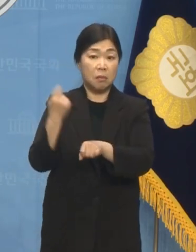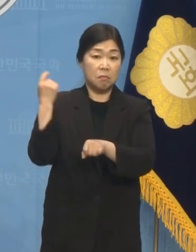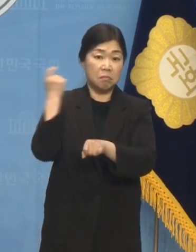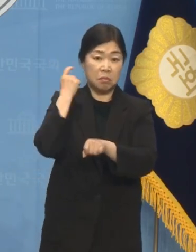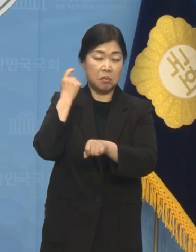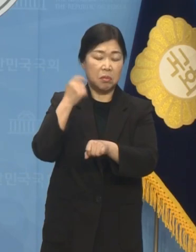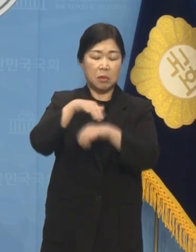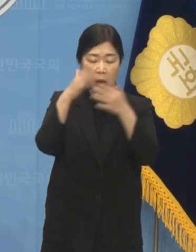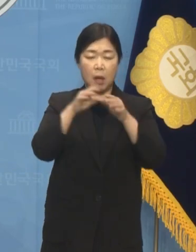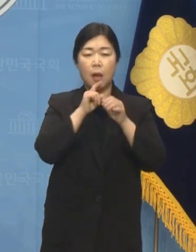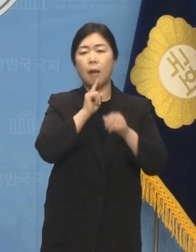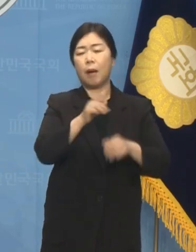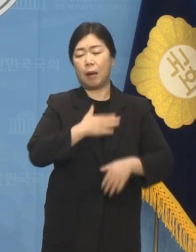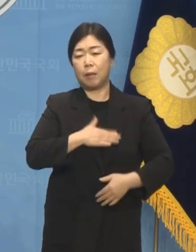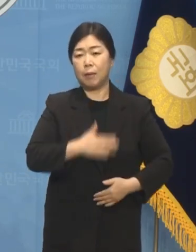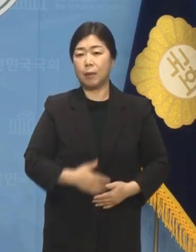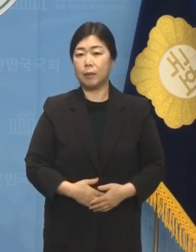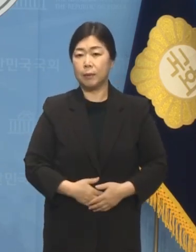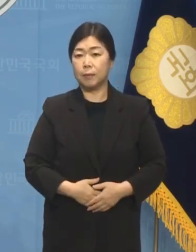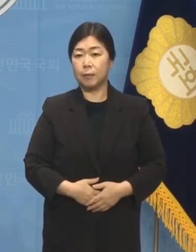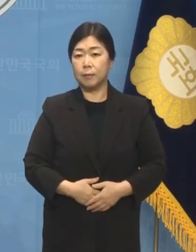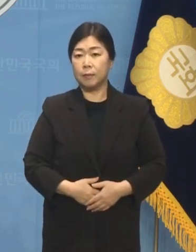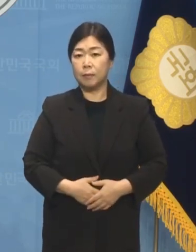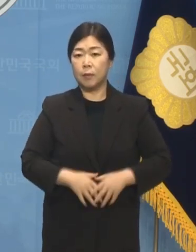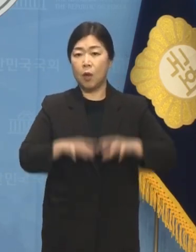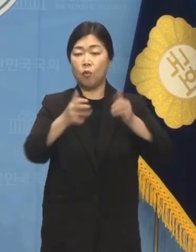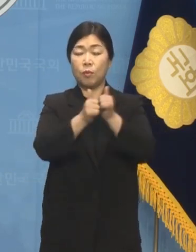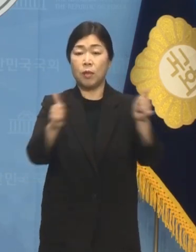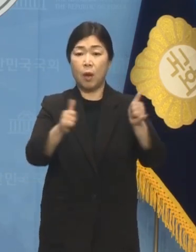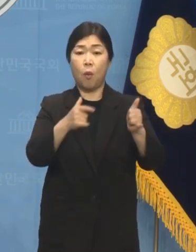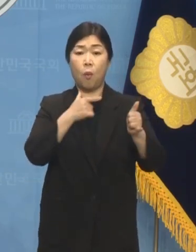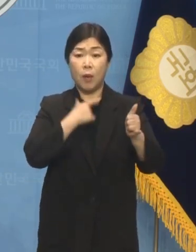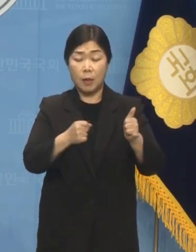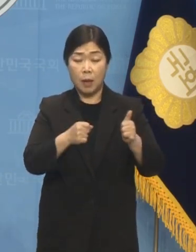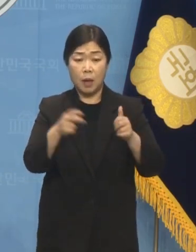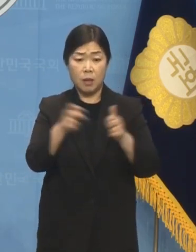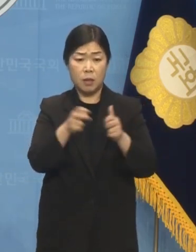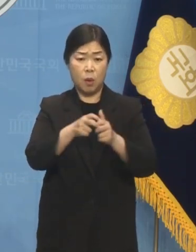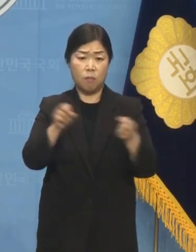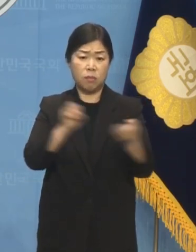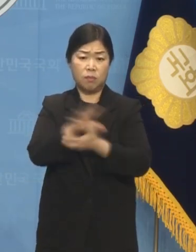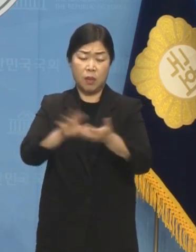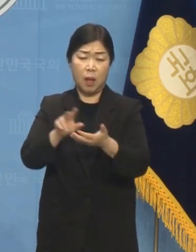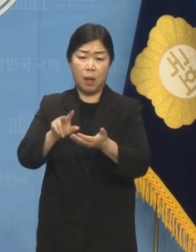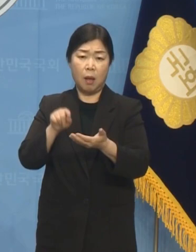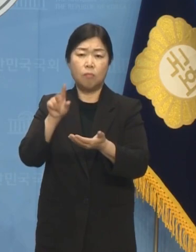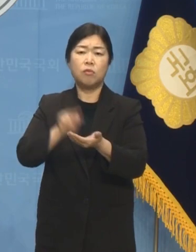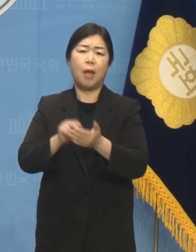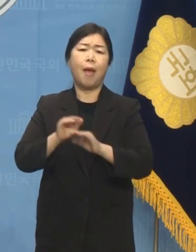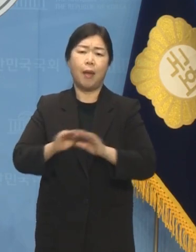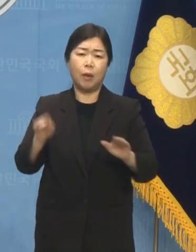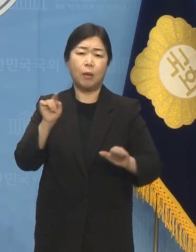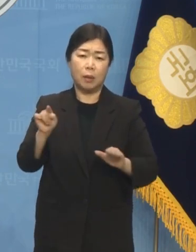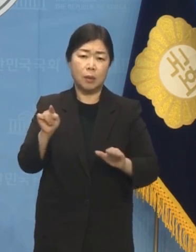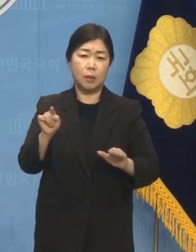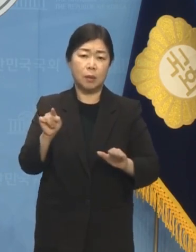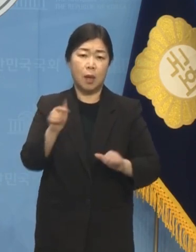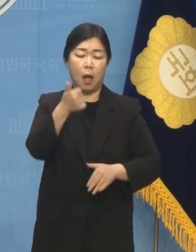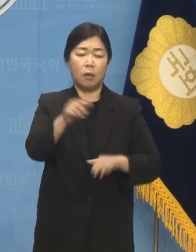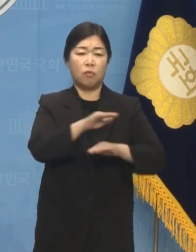국민이 원한 건 의료대란의 해결이지 한동훈 위원장의 해결사 대비무대가 아닙니다.